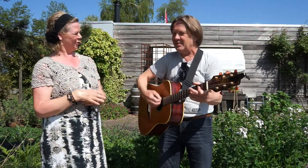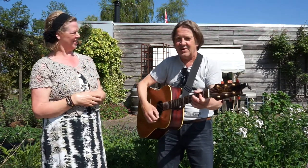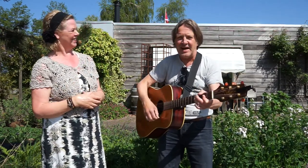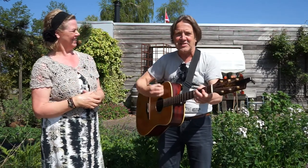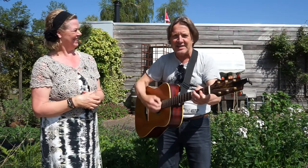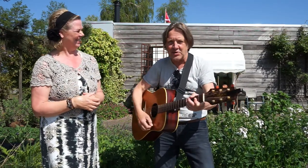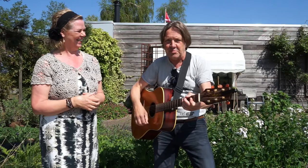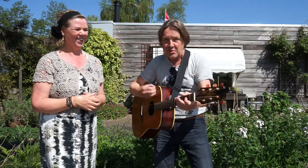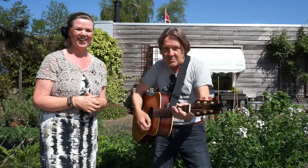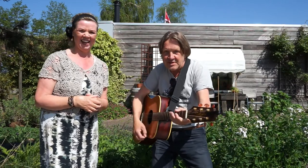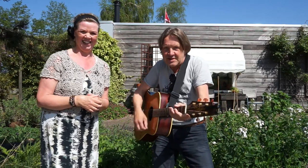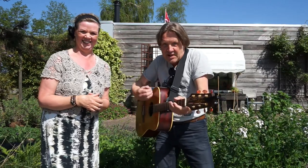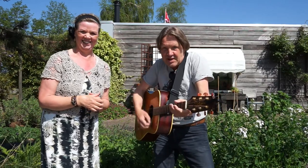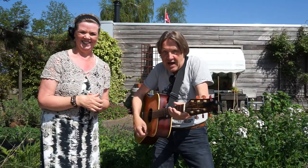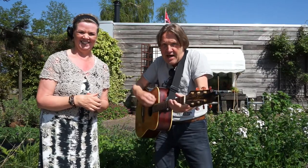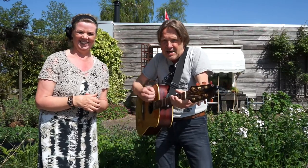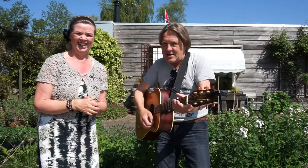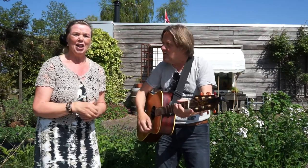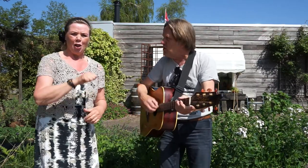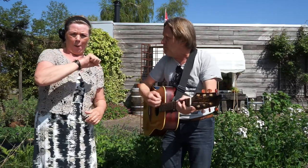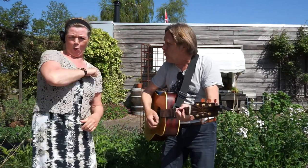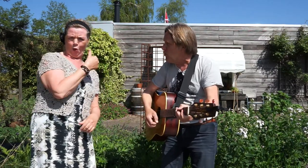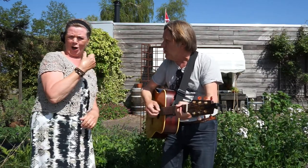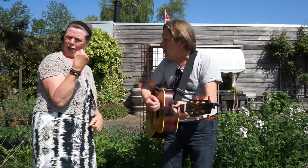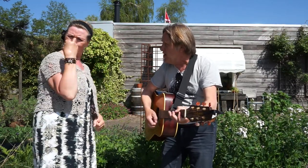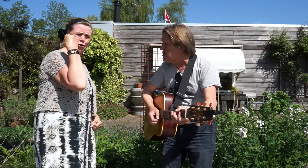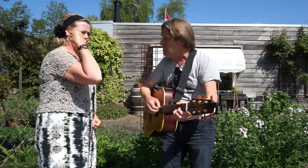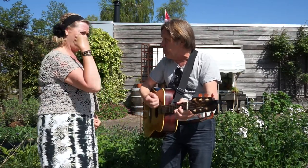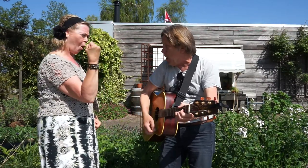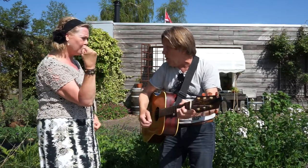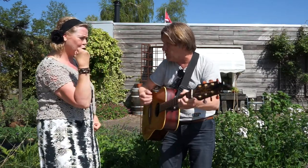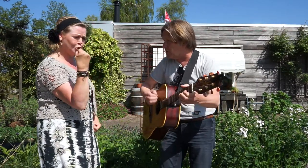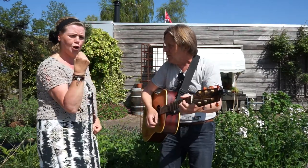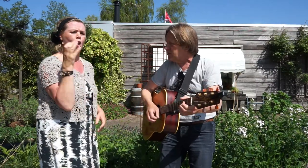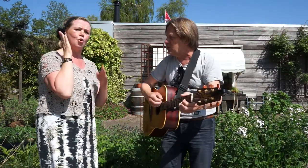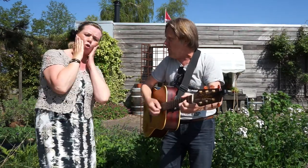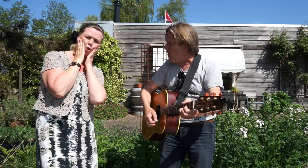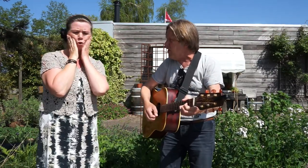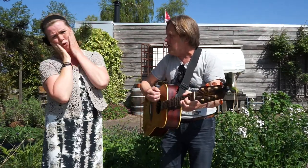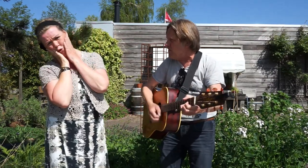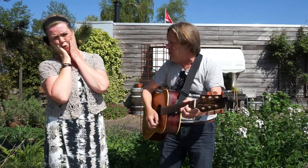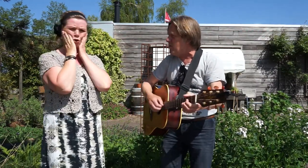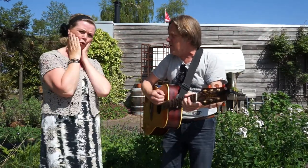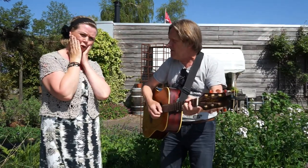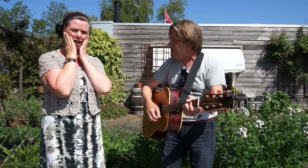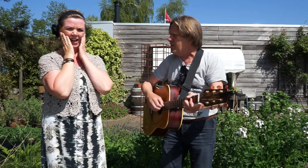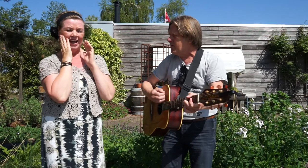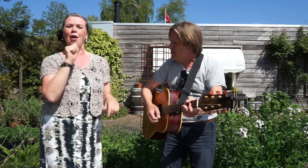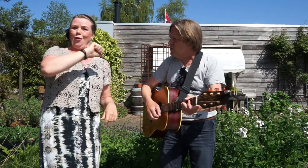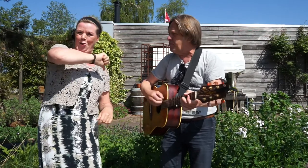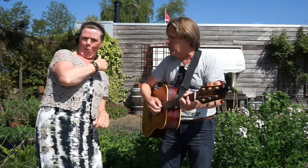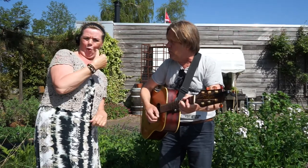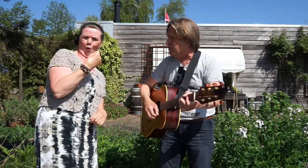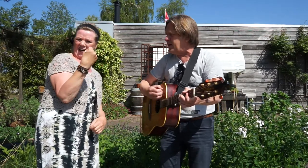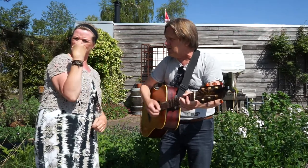Laatste keer. Oké. Hey. De boer is boos. Tjongejongejonge. De boer is